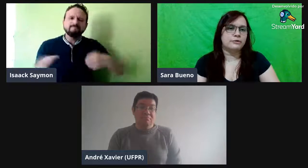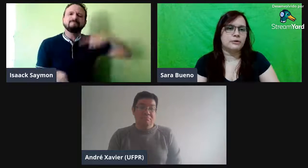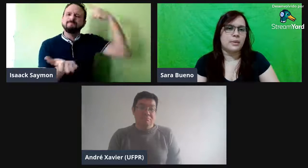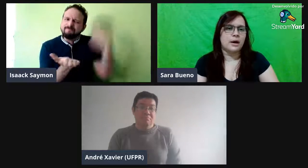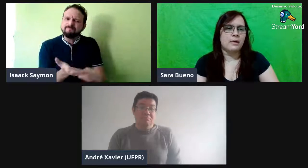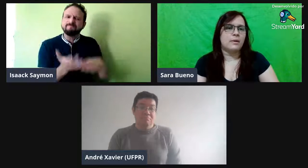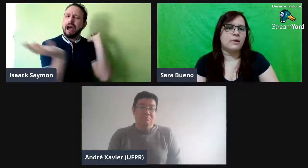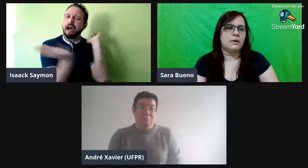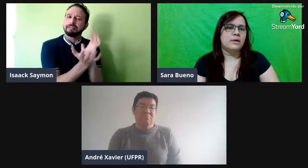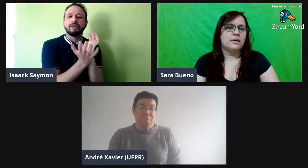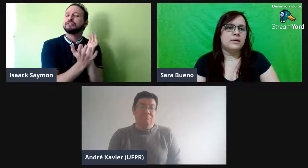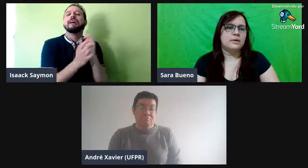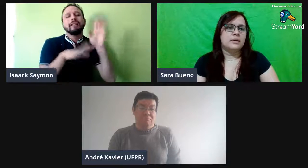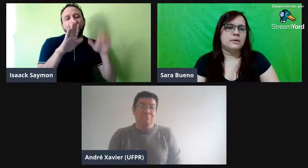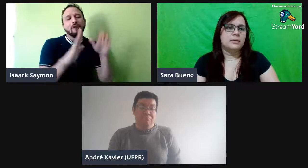informal. Então,